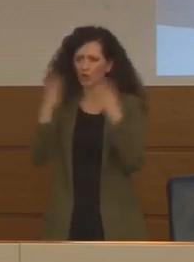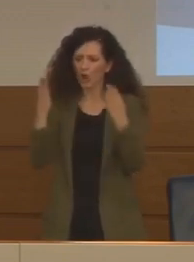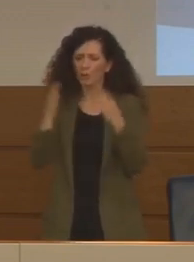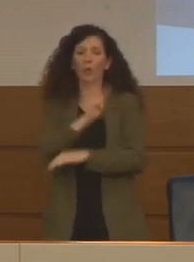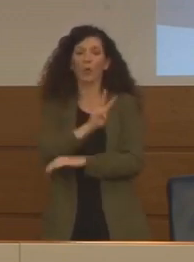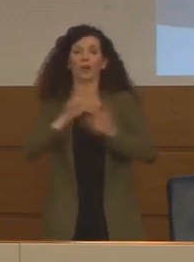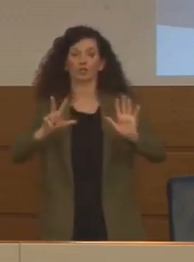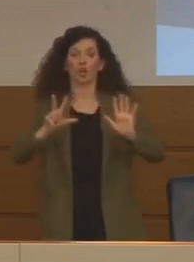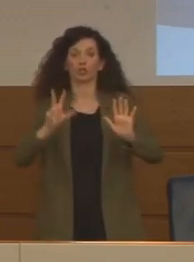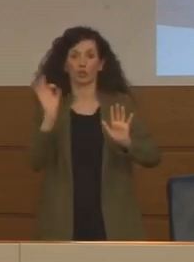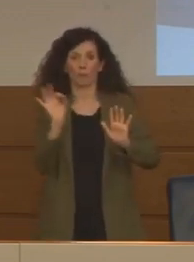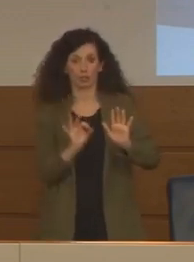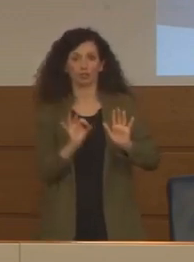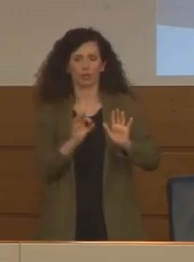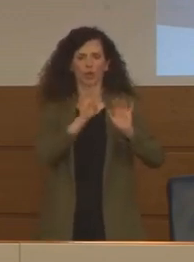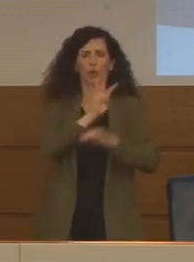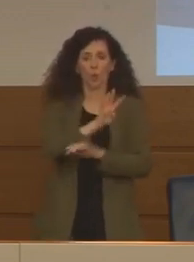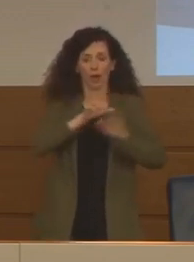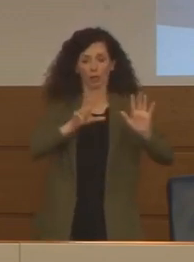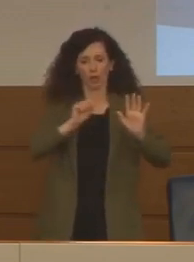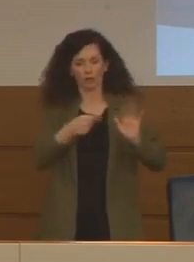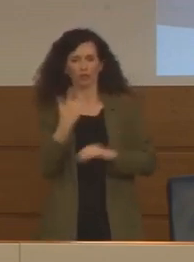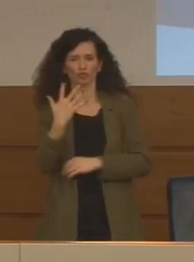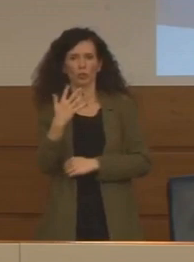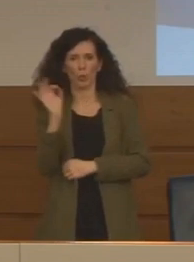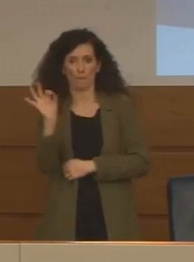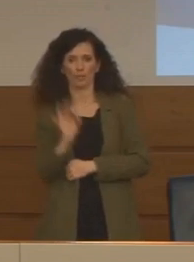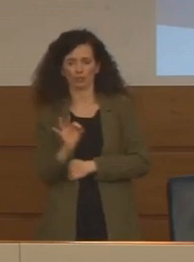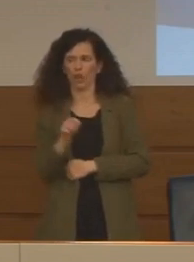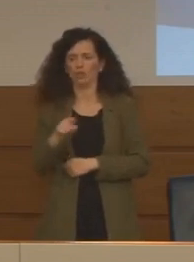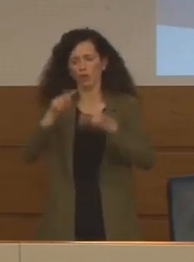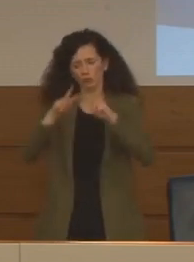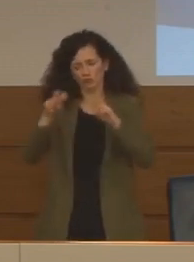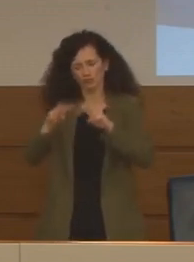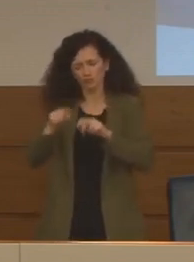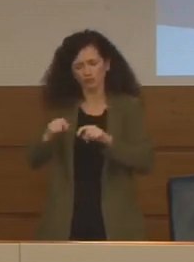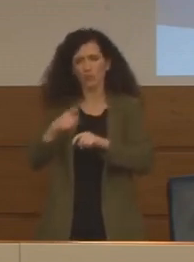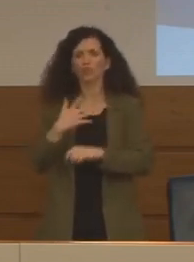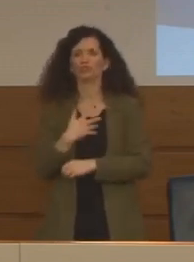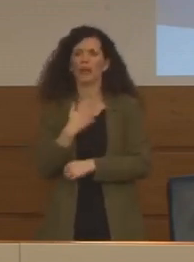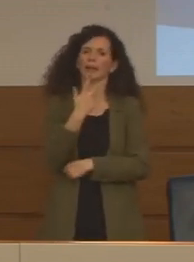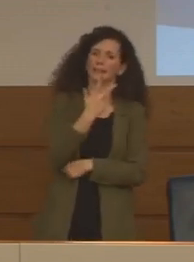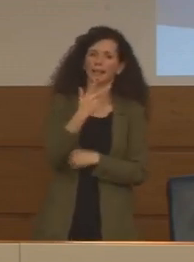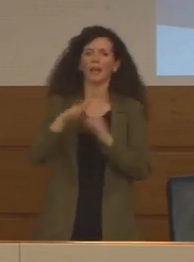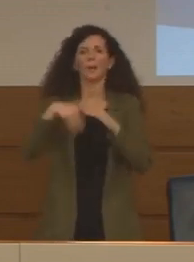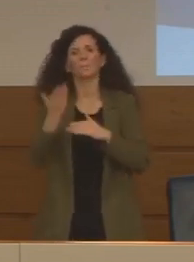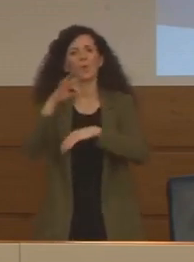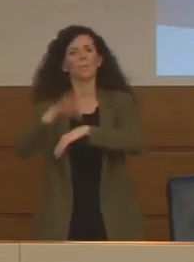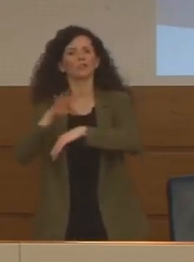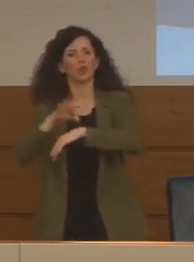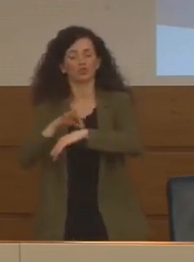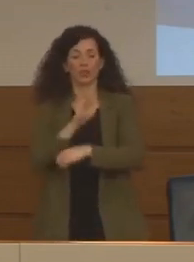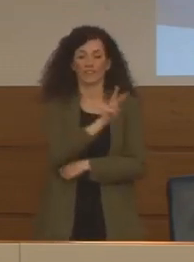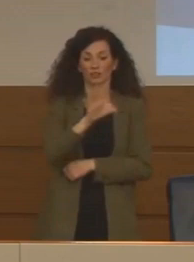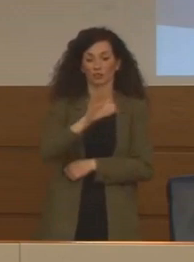48,5% delle persone esaminate ha tre o più patologie, il 25